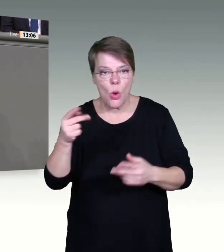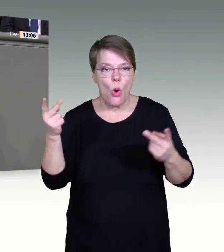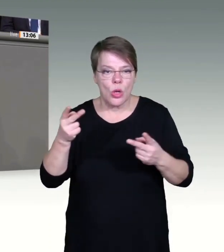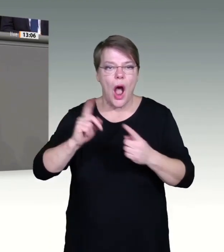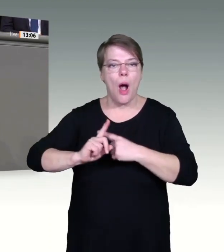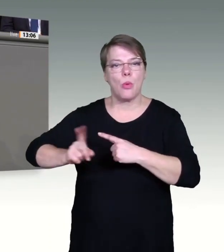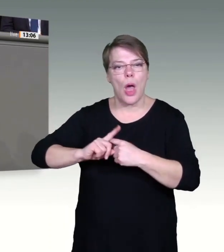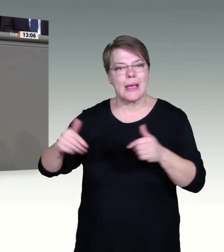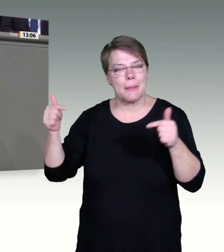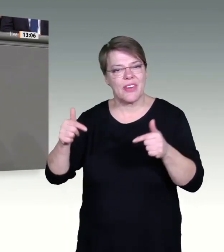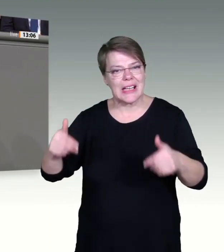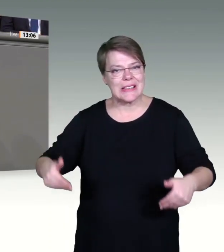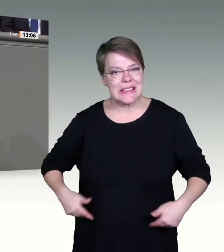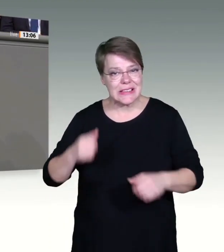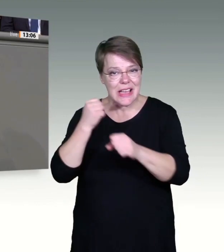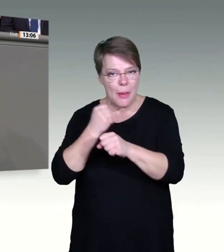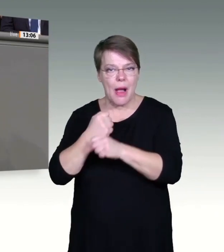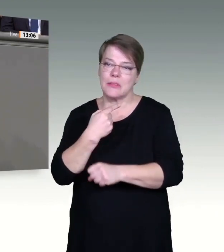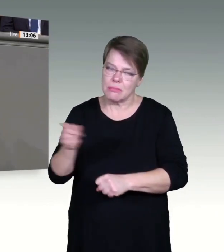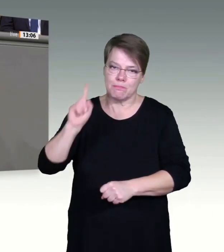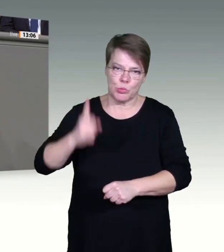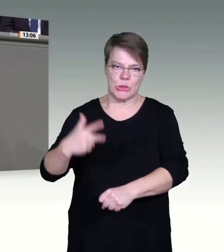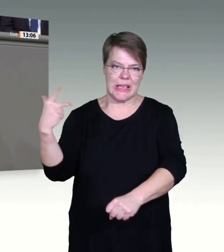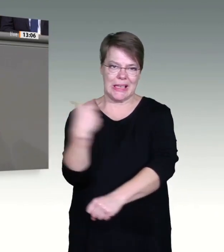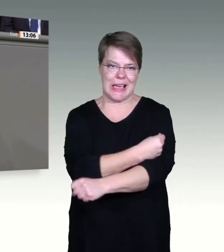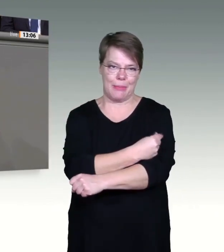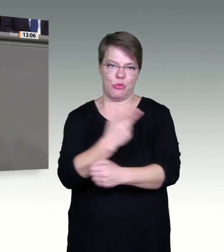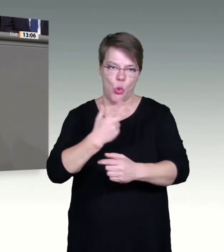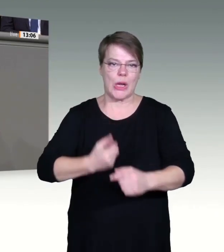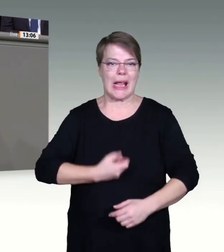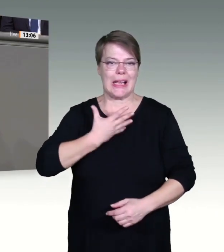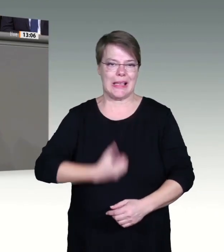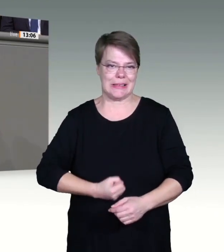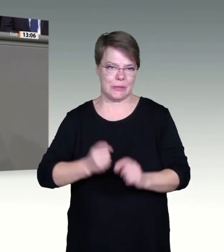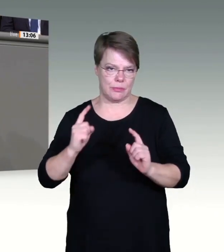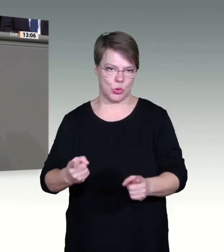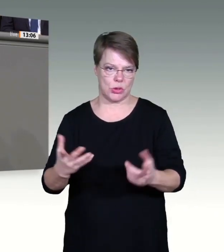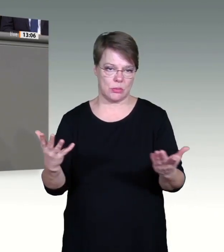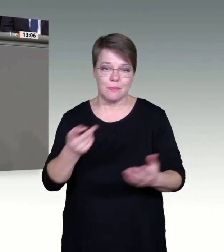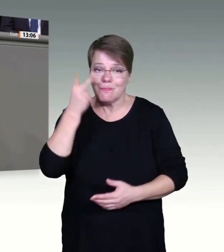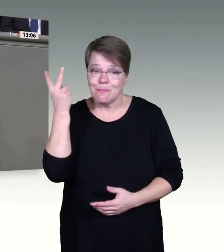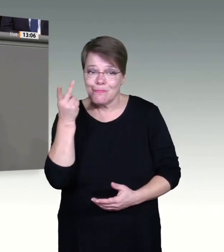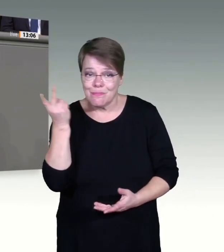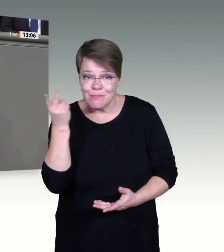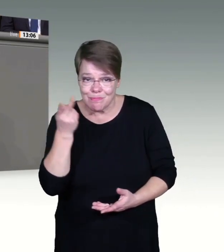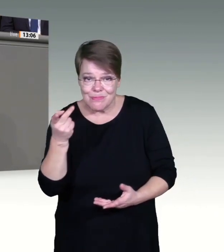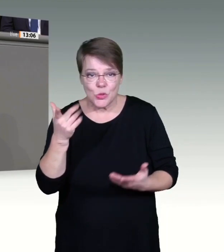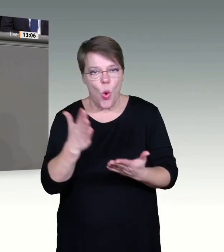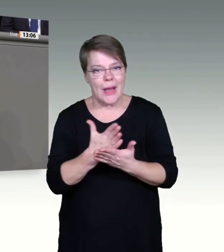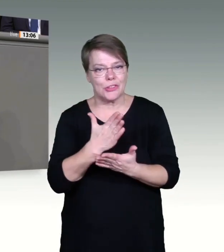Natürlich wäre es besser, wenn dort bereits jetzt alle geimpft wären. Natürlich wünsche ich mir, dass Menschen